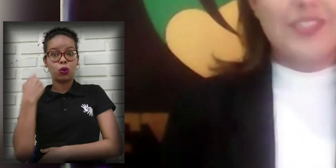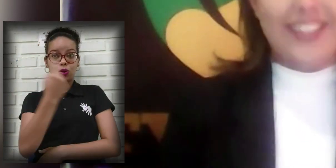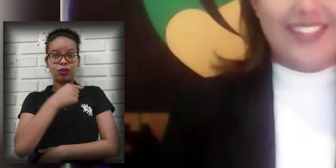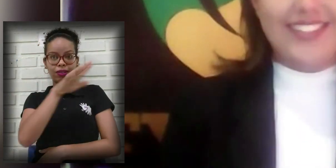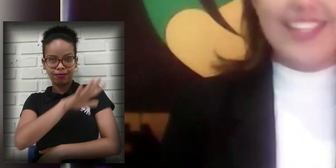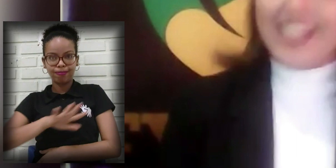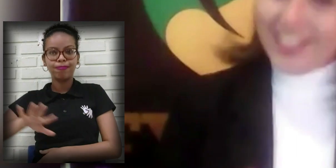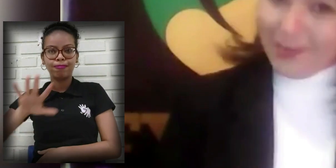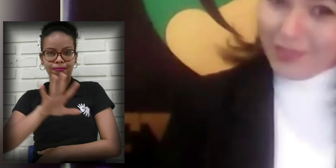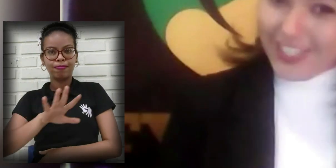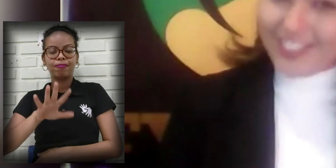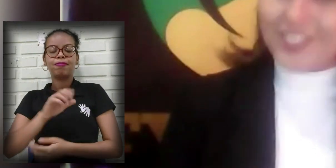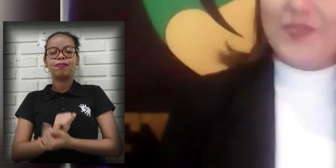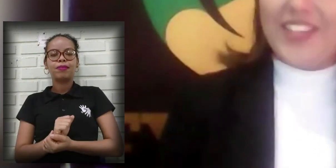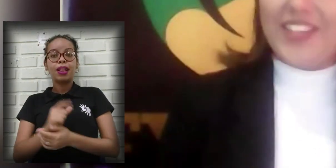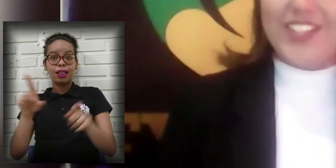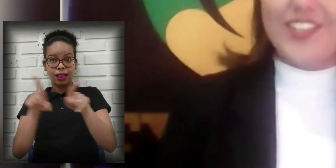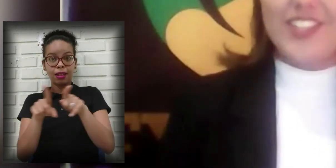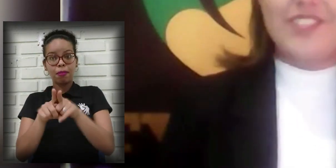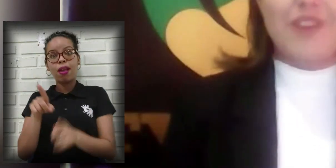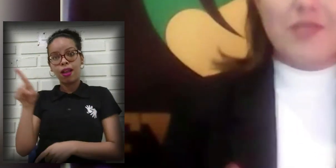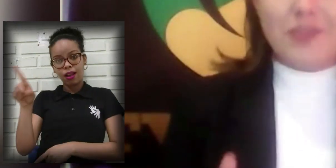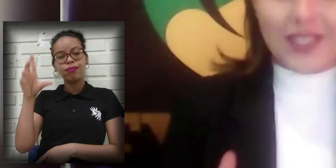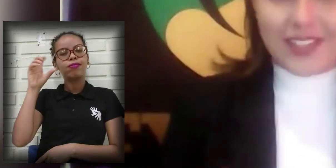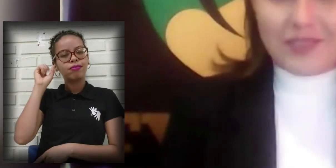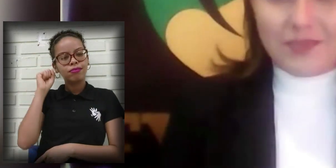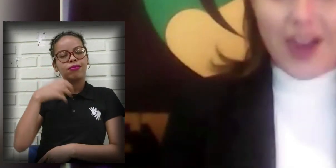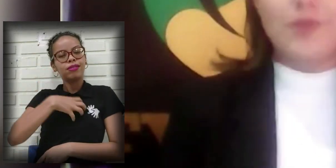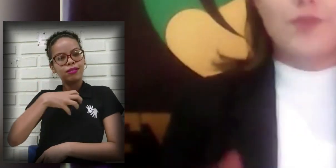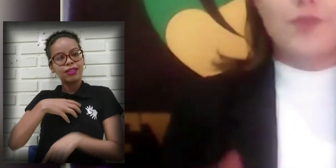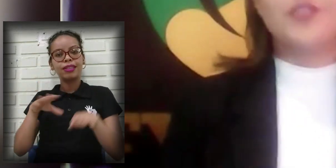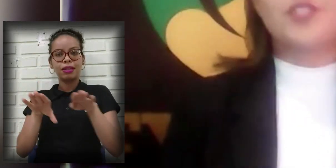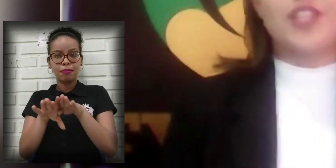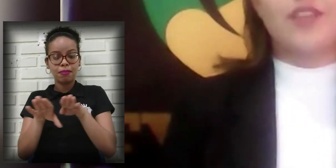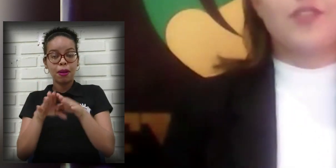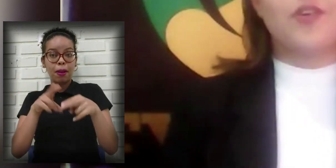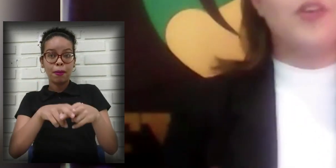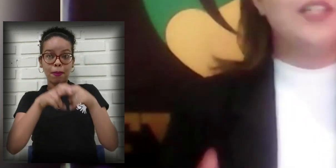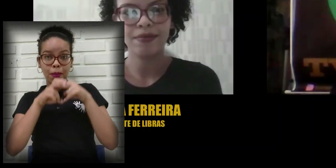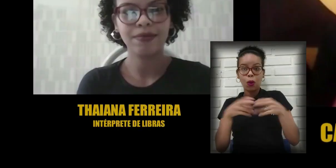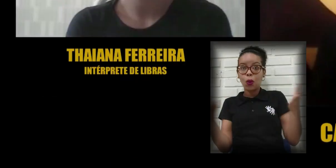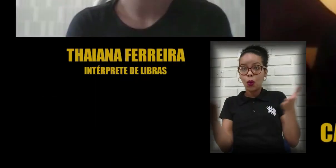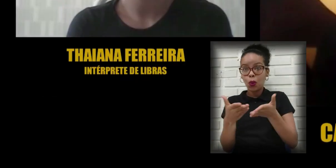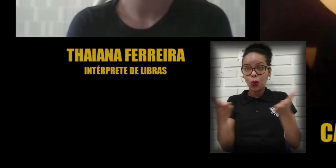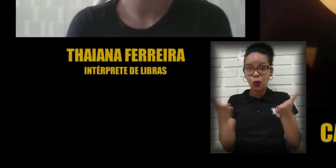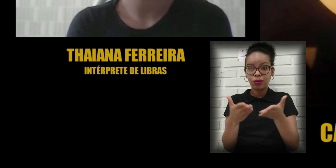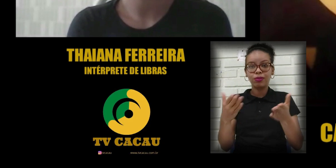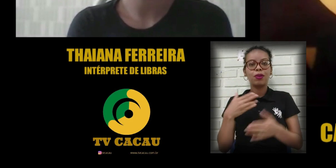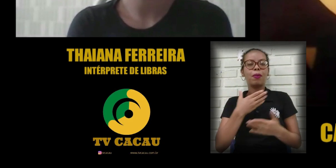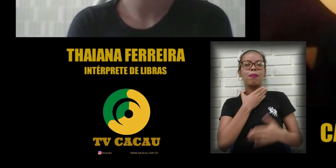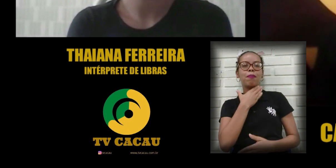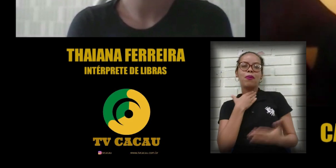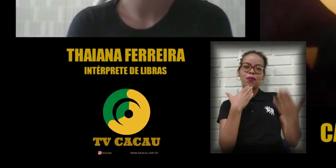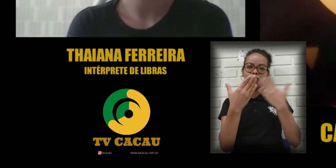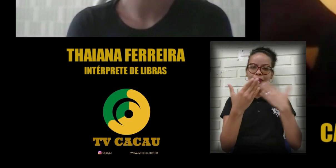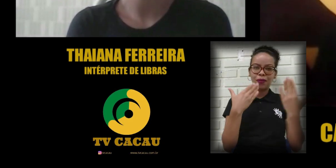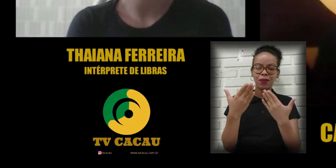por eles. É por isso que nós hoje vamos bater um papo produtivo com Tayane Ferreira, né? Ela